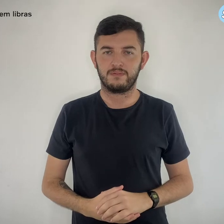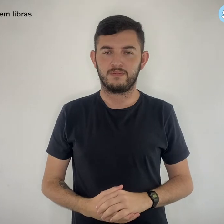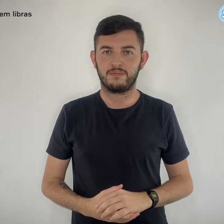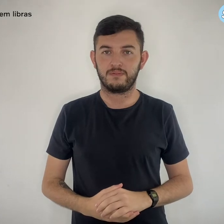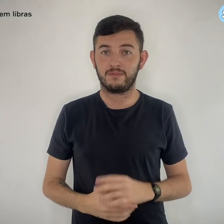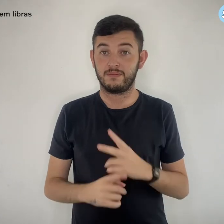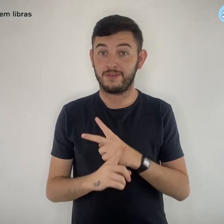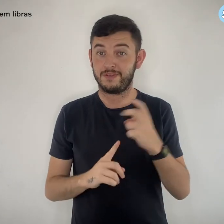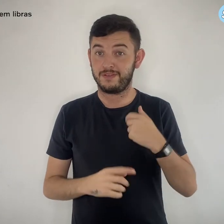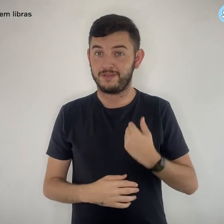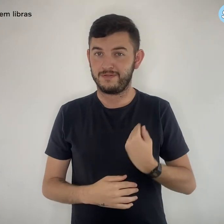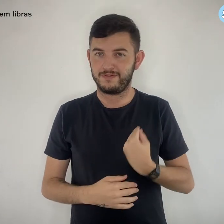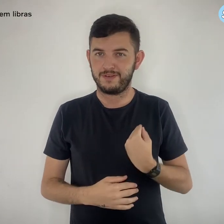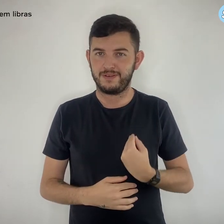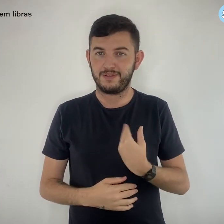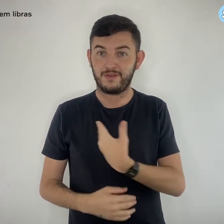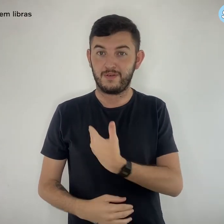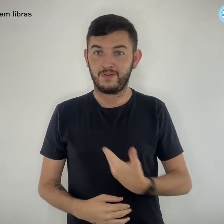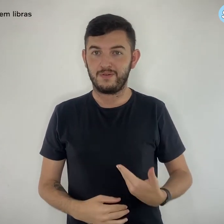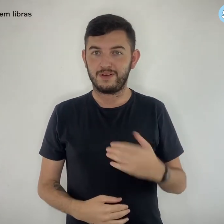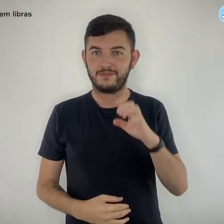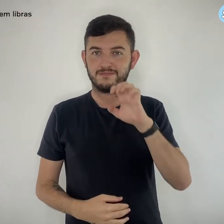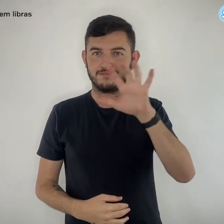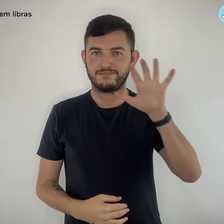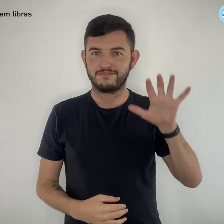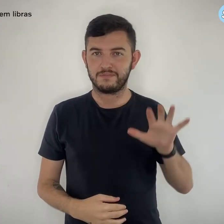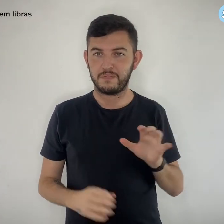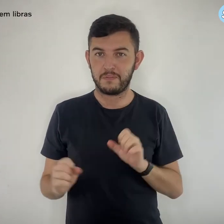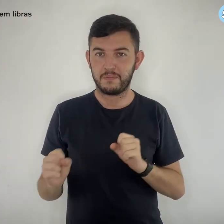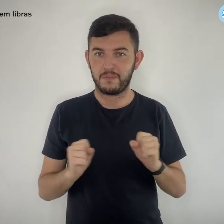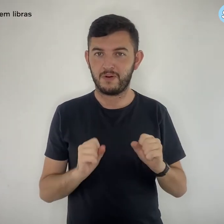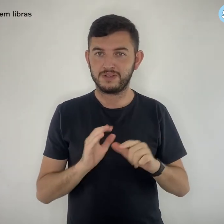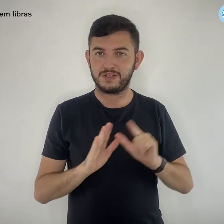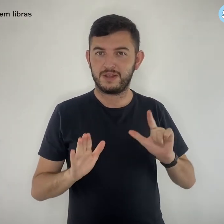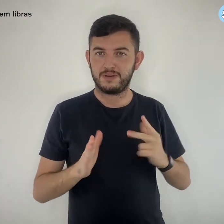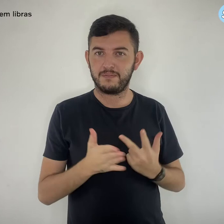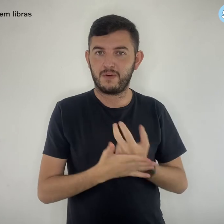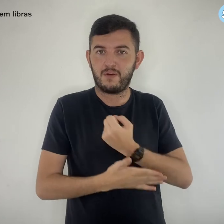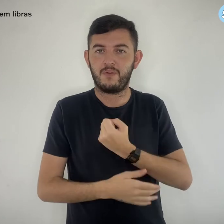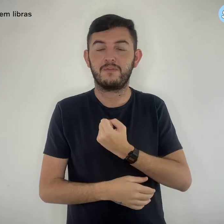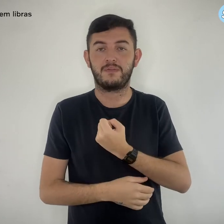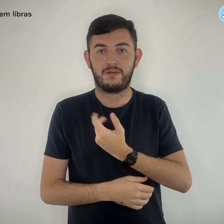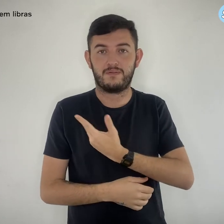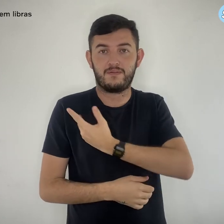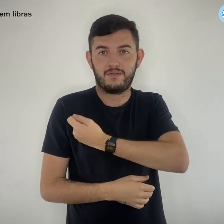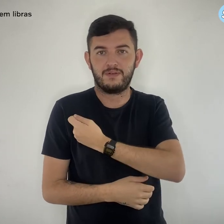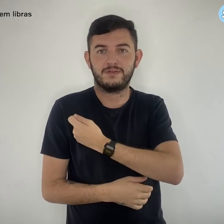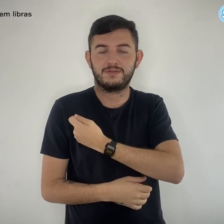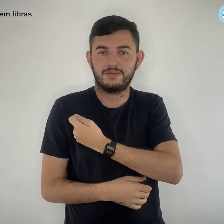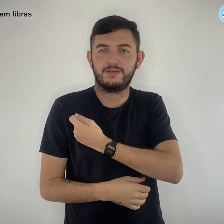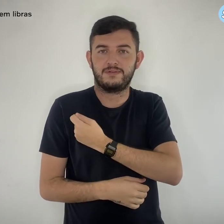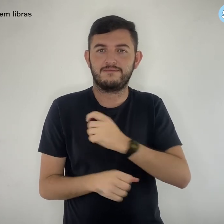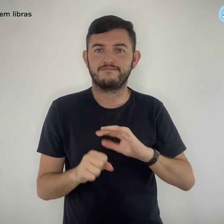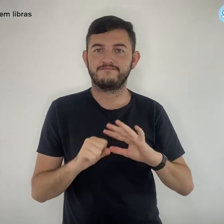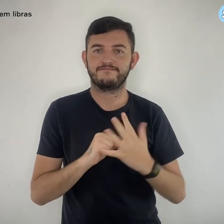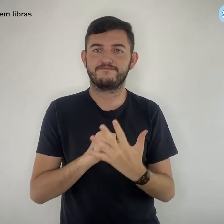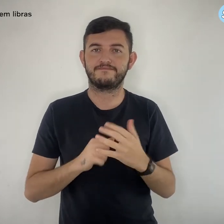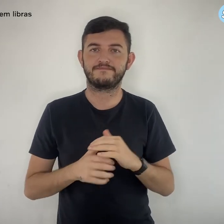Vitória da vida. Governos estaduais poderão antecipar a compra de vacinas contra a Covid